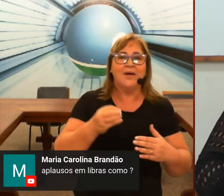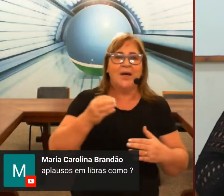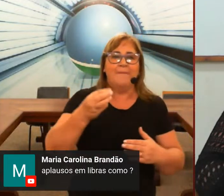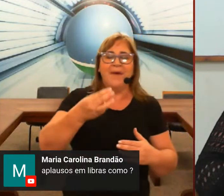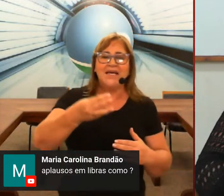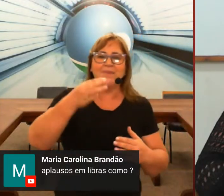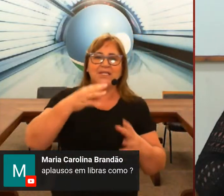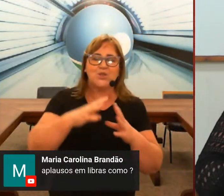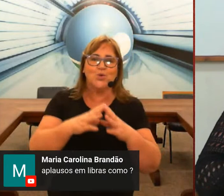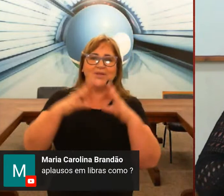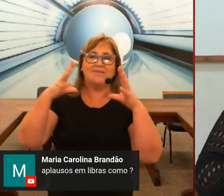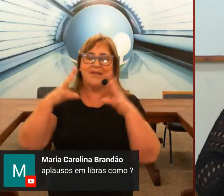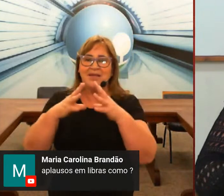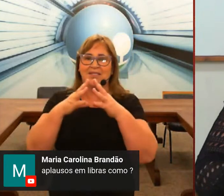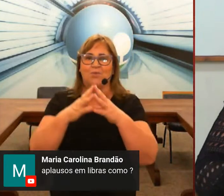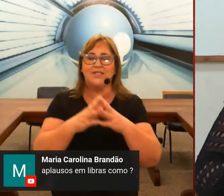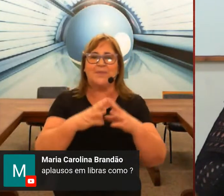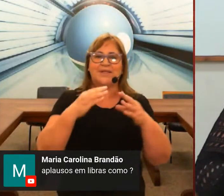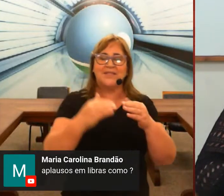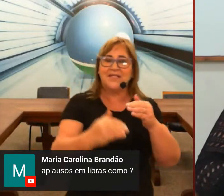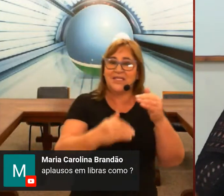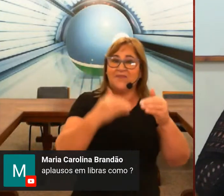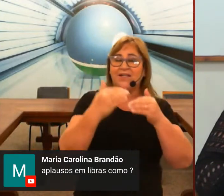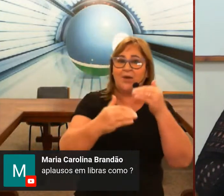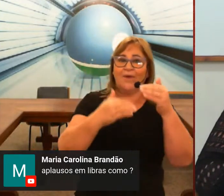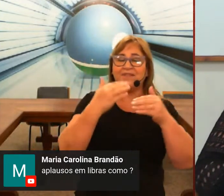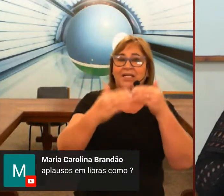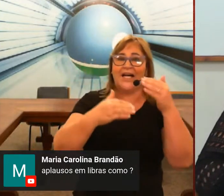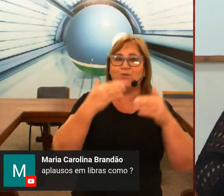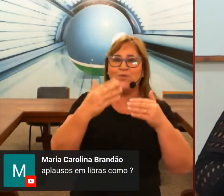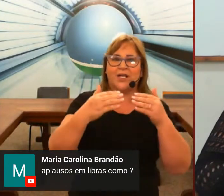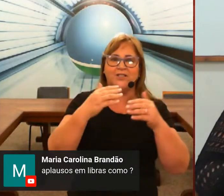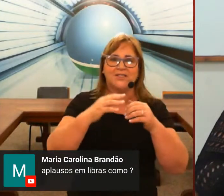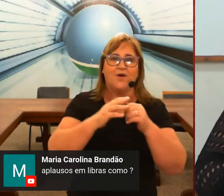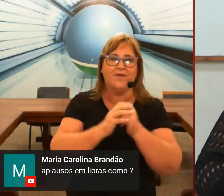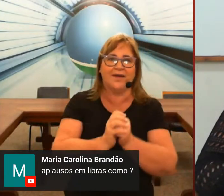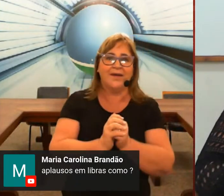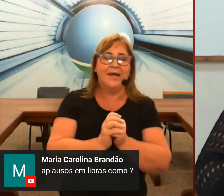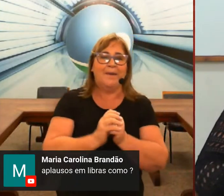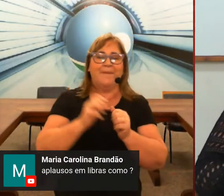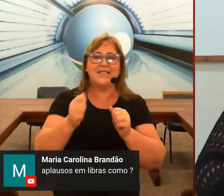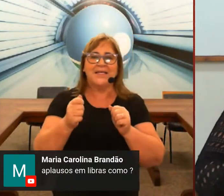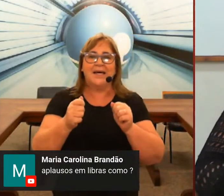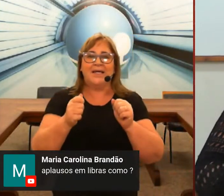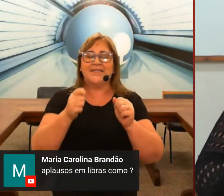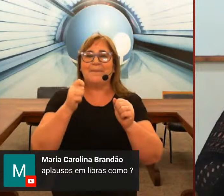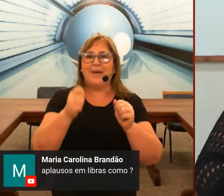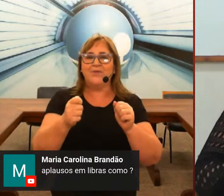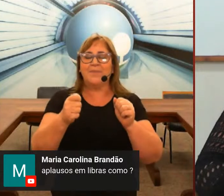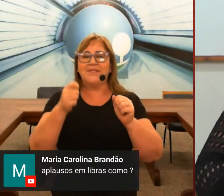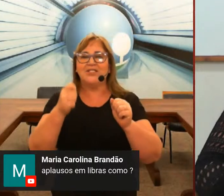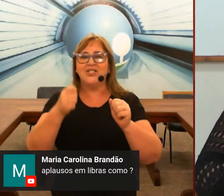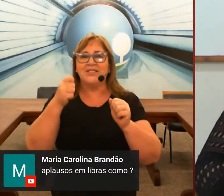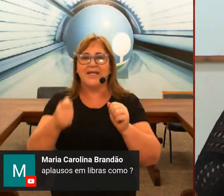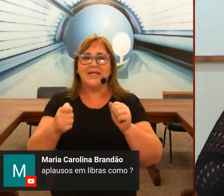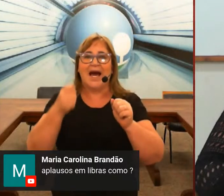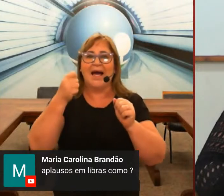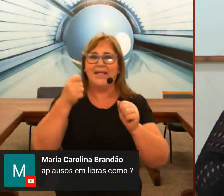mesmo esse surdo tendo 35 anos você pode ter certeza que ele vai ter uma facilidade muito grande de desenvolver mas sabendo que precisa de inserir a